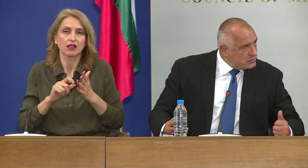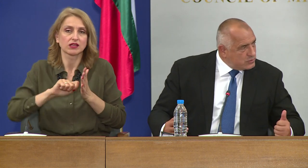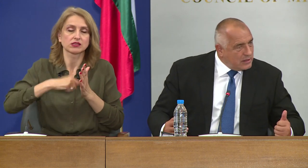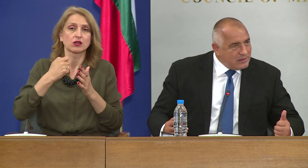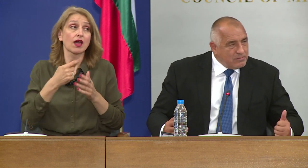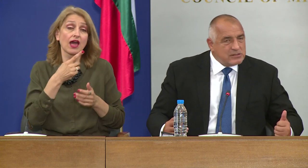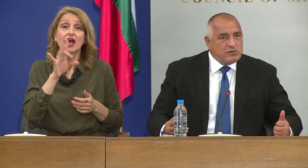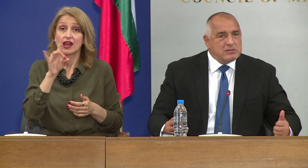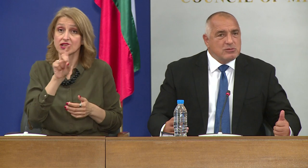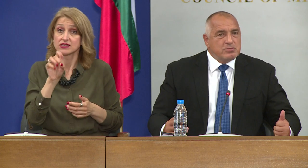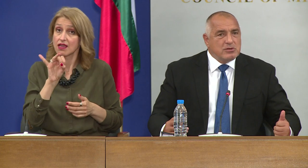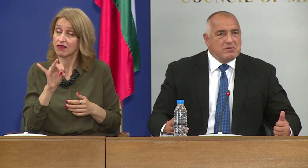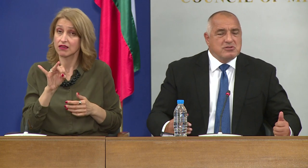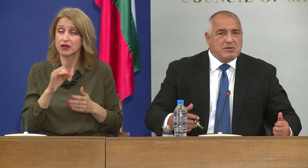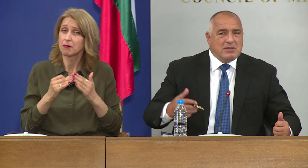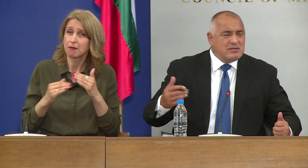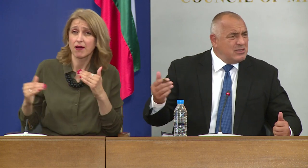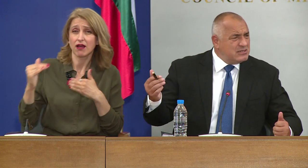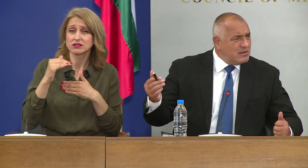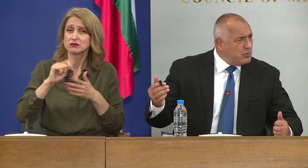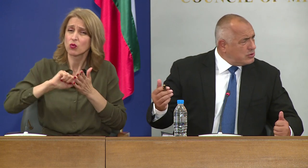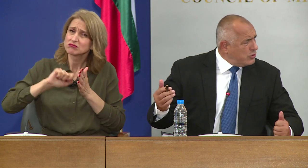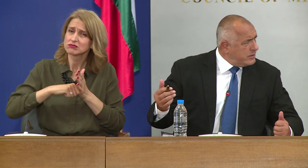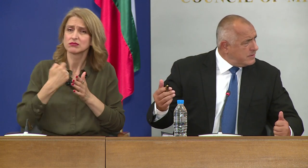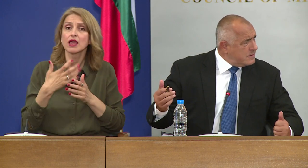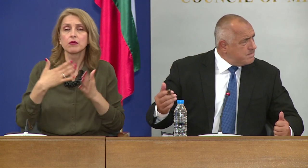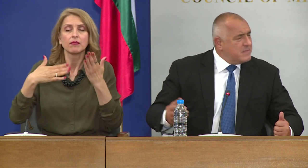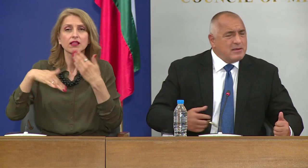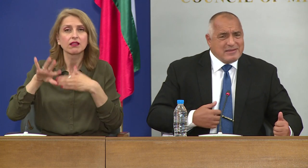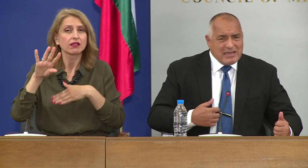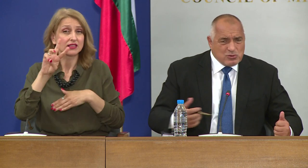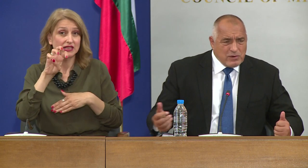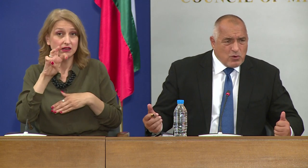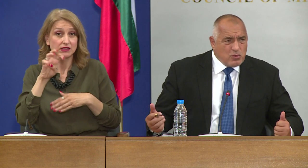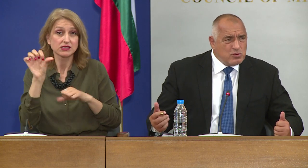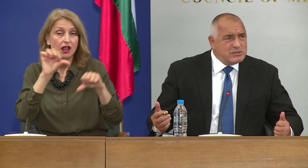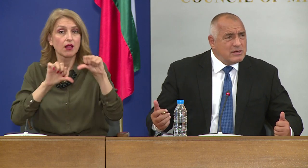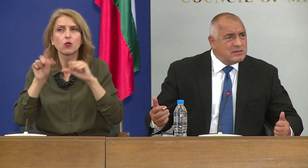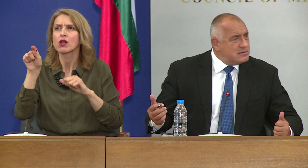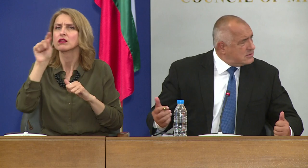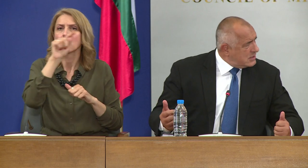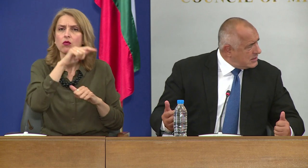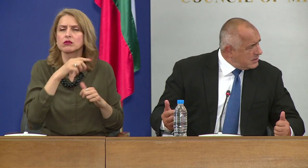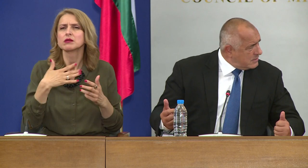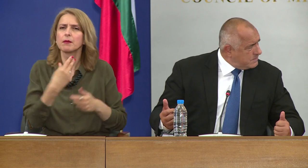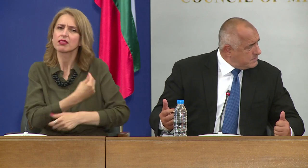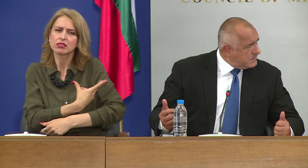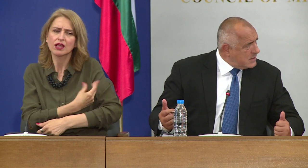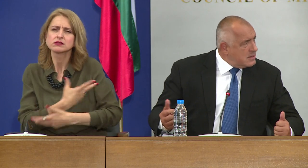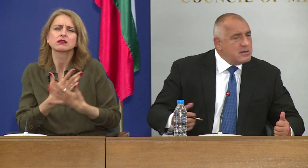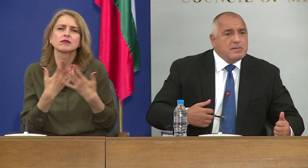се усилят максимум, съм разпоредил, вече имаме над 30 лаборатори, тестове колкото искат, най